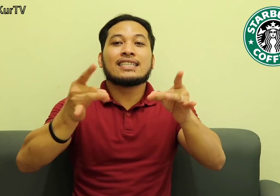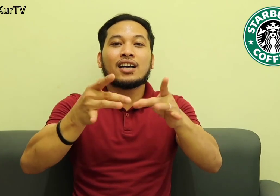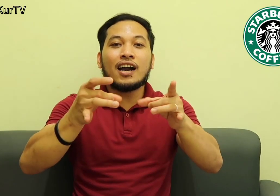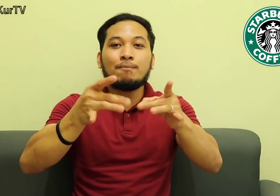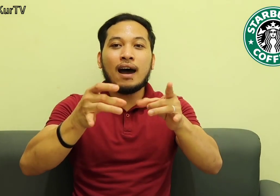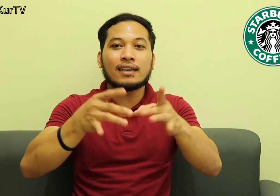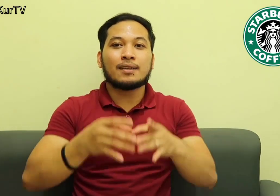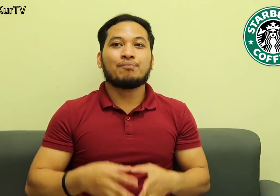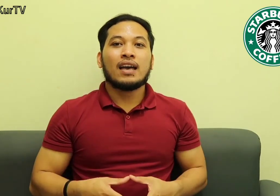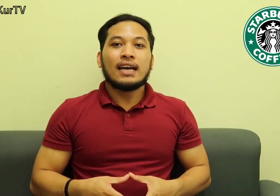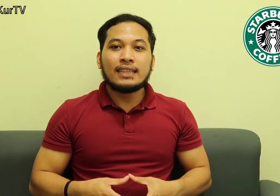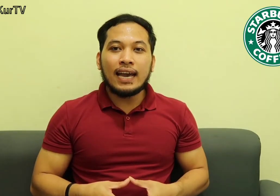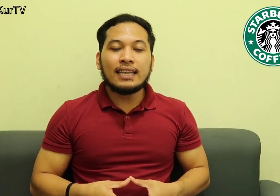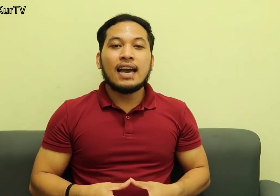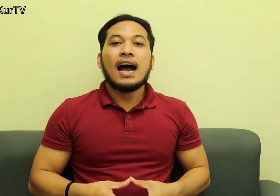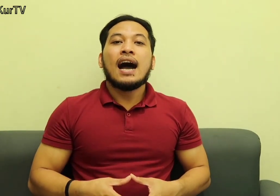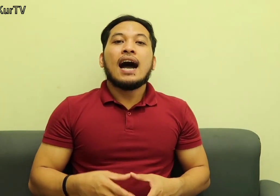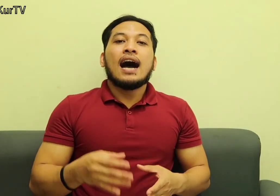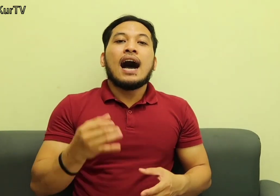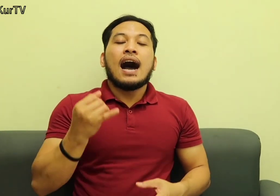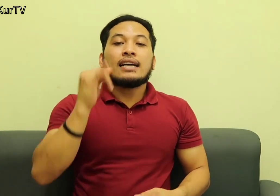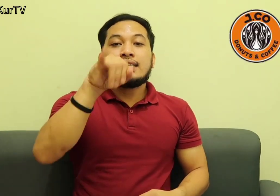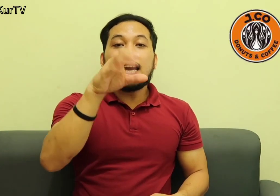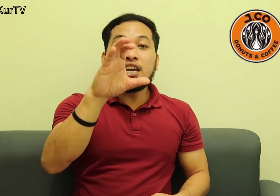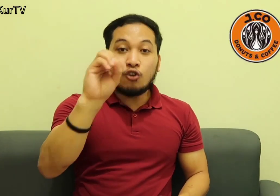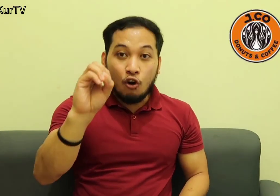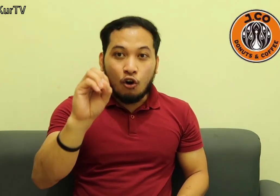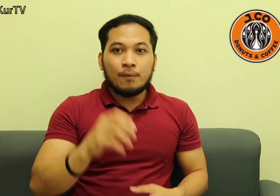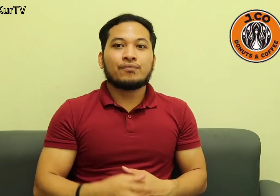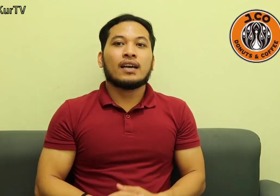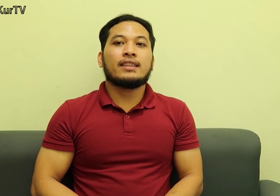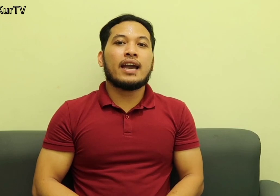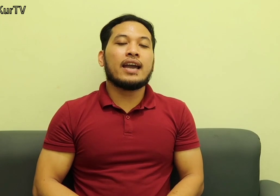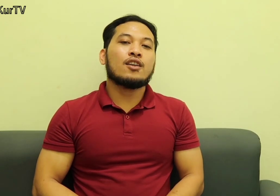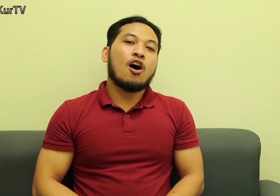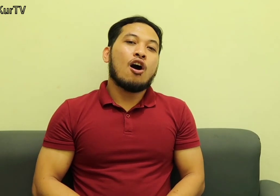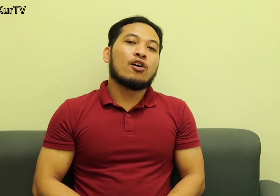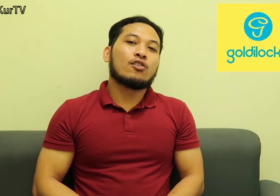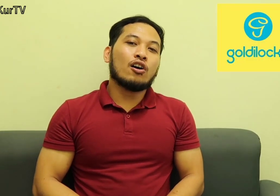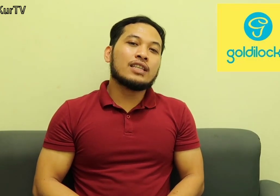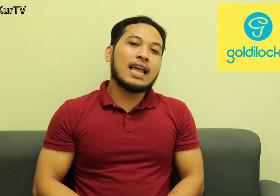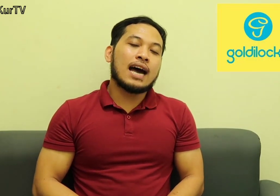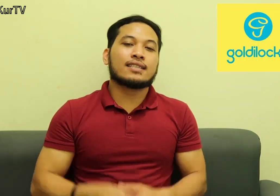Starbucks Then, J-Co Then, Goldilocks